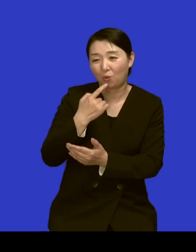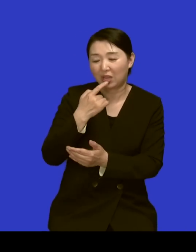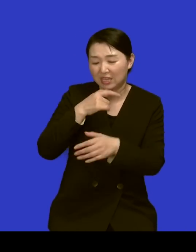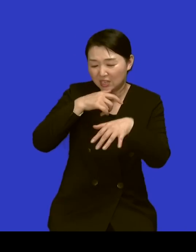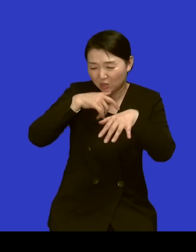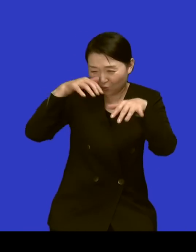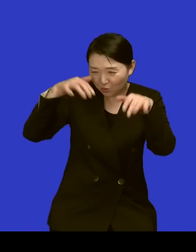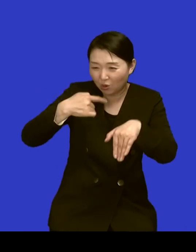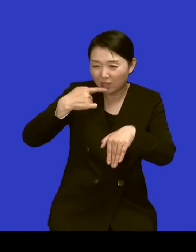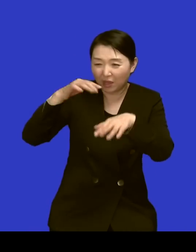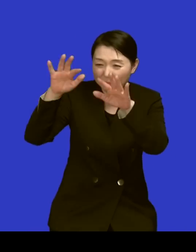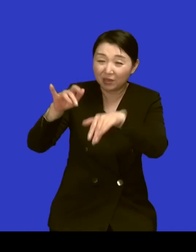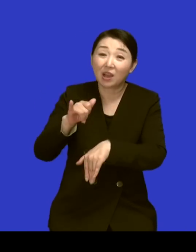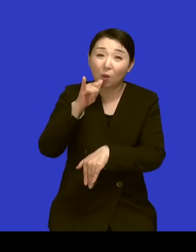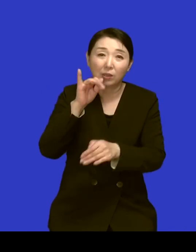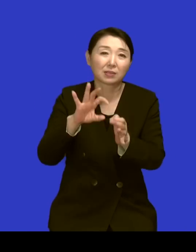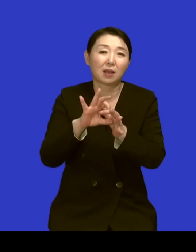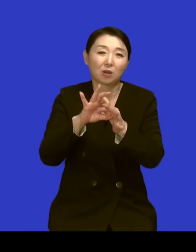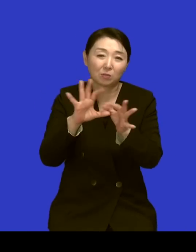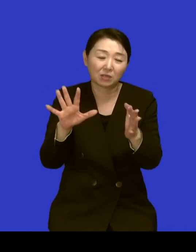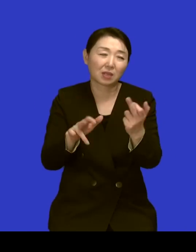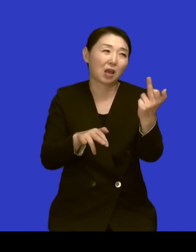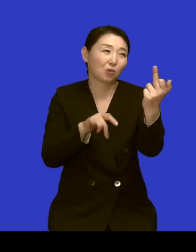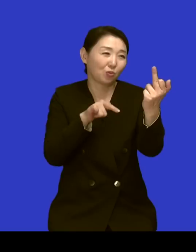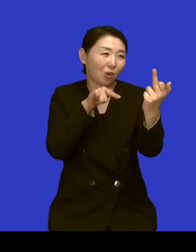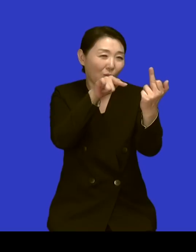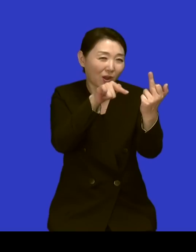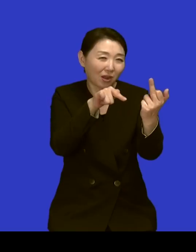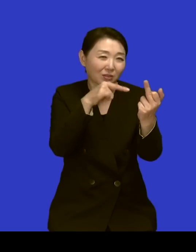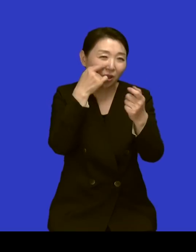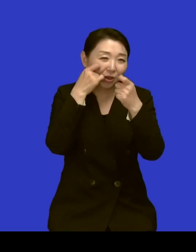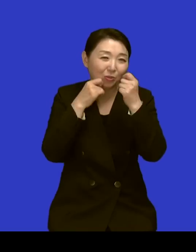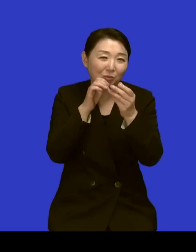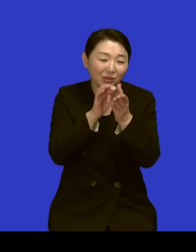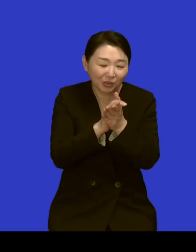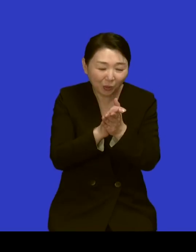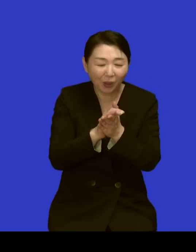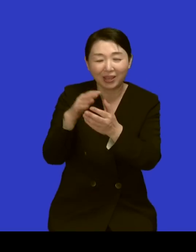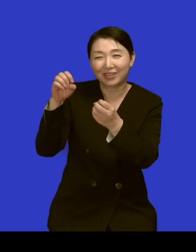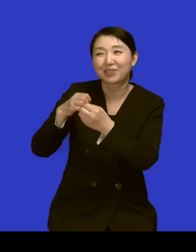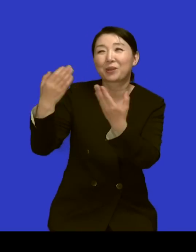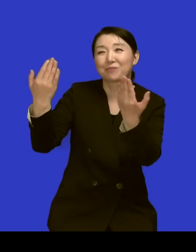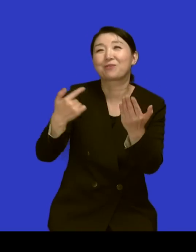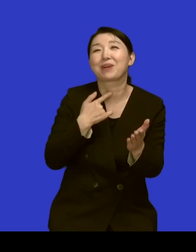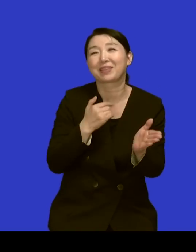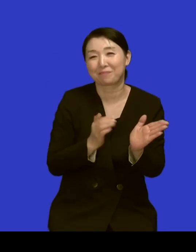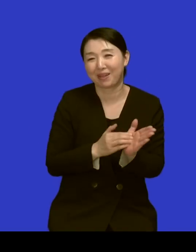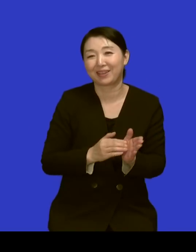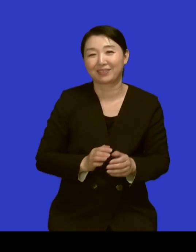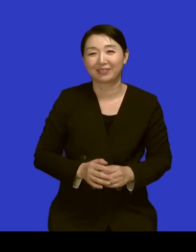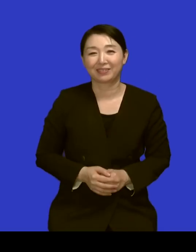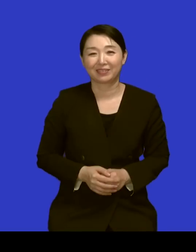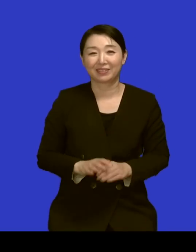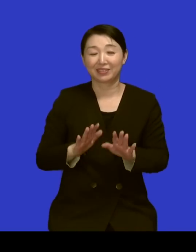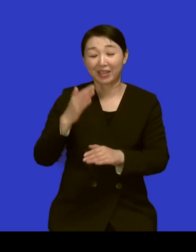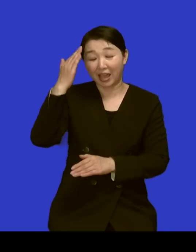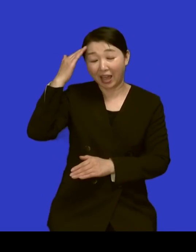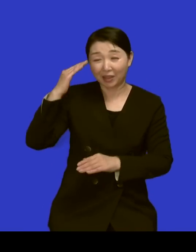산 위에 올라가서 눈물로 기도하셨을 그 기도를 그대로 물려받으셔서 이제는 한국 땅 끝이 아닌 그 말